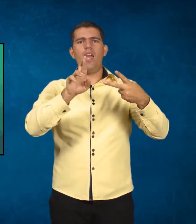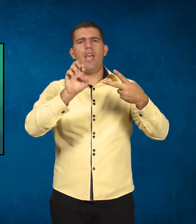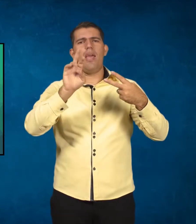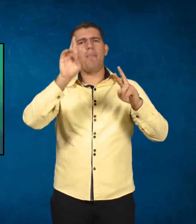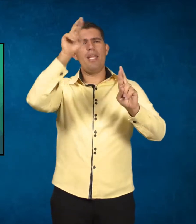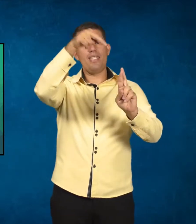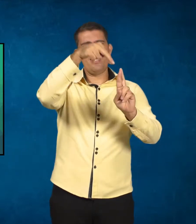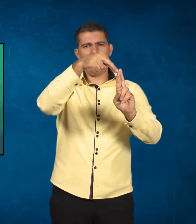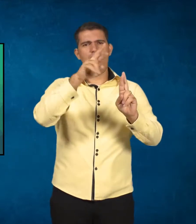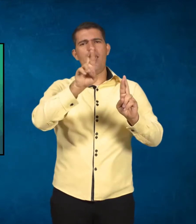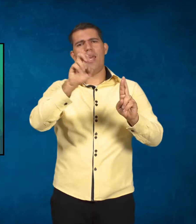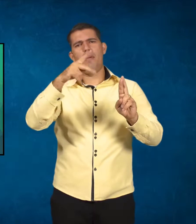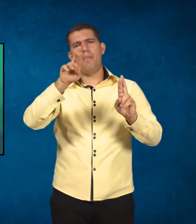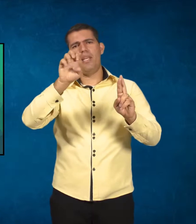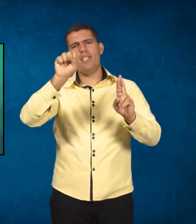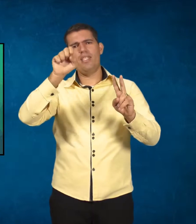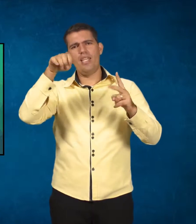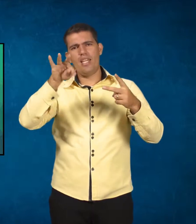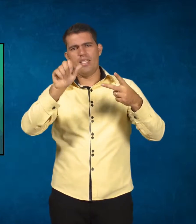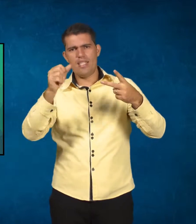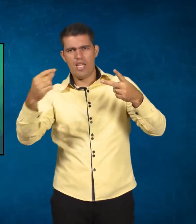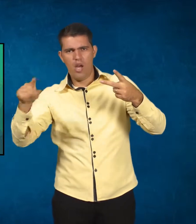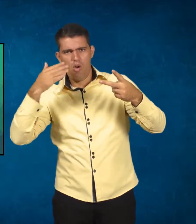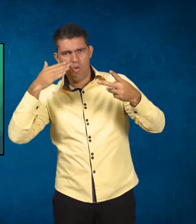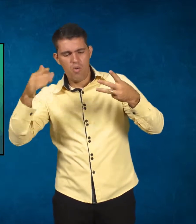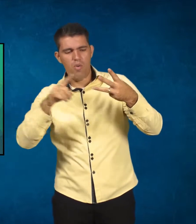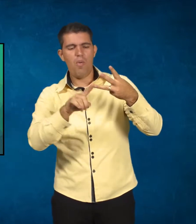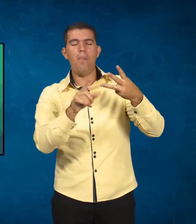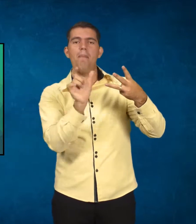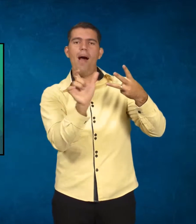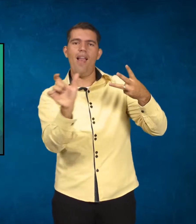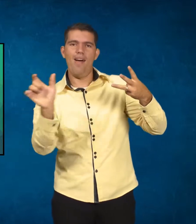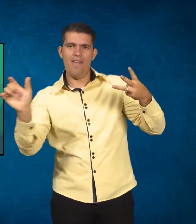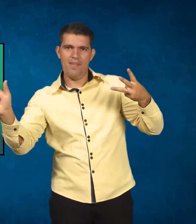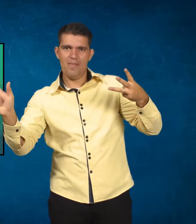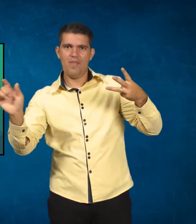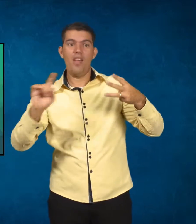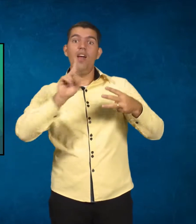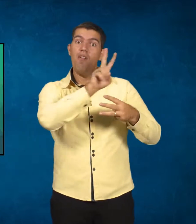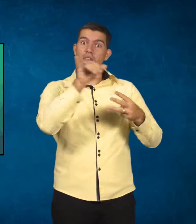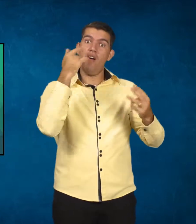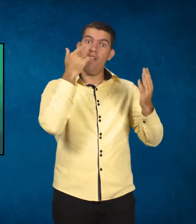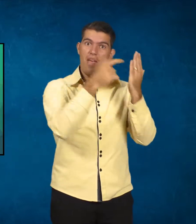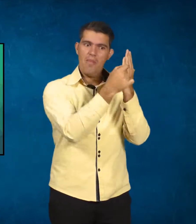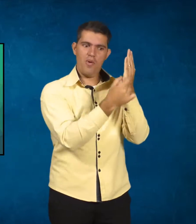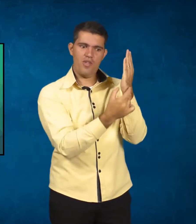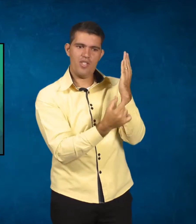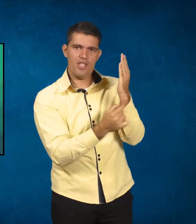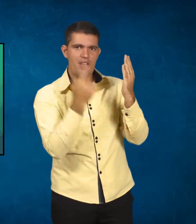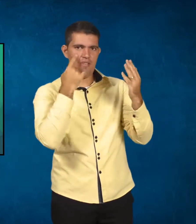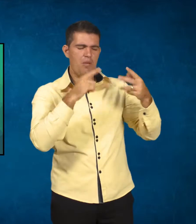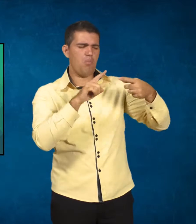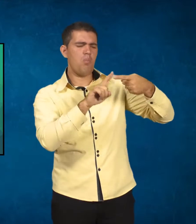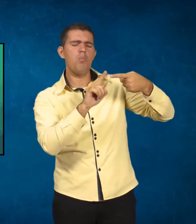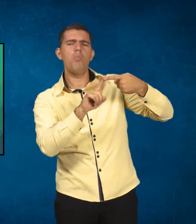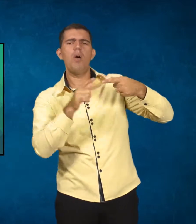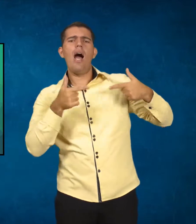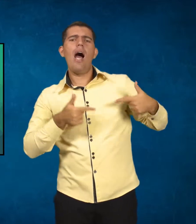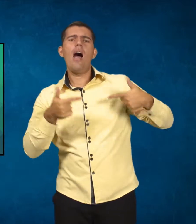e palavras. Nós vamos ver isso, vocês vão ver isso lá na apostila, né? O que seria a ação? É quando a criança está